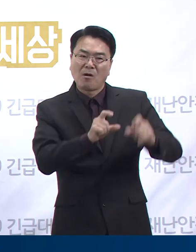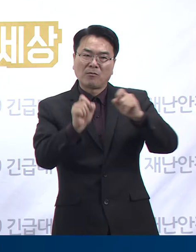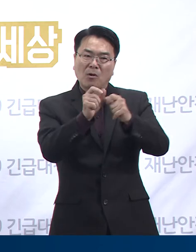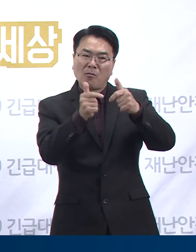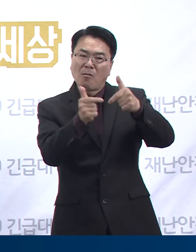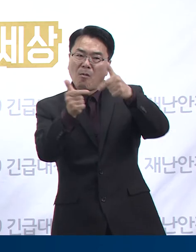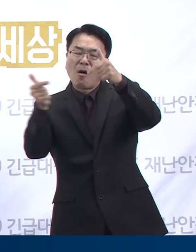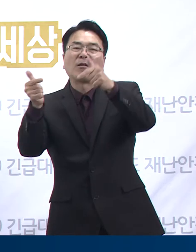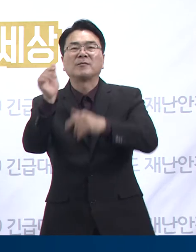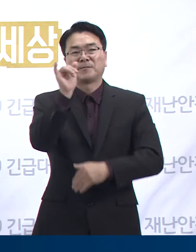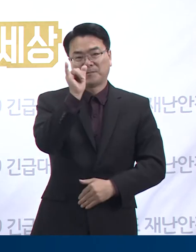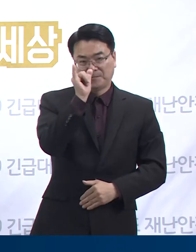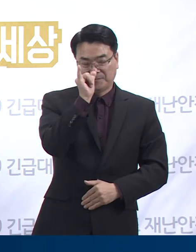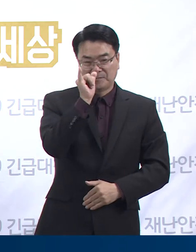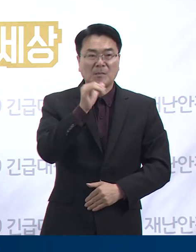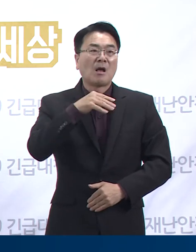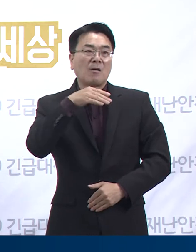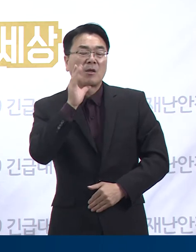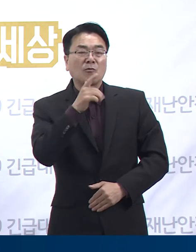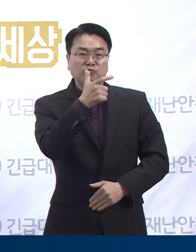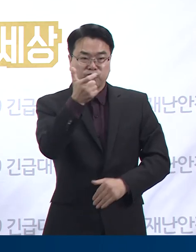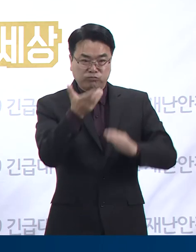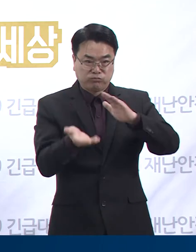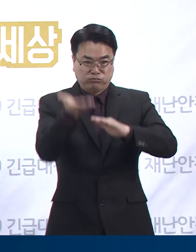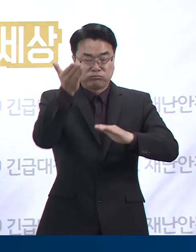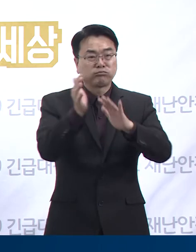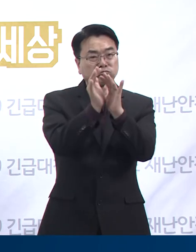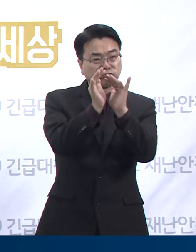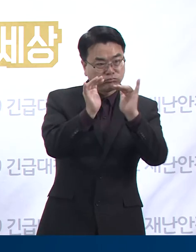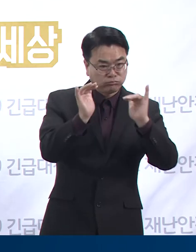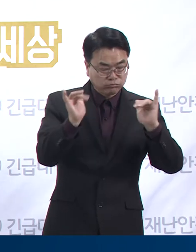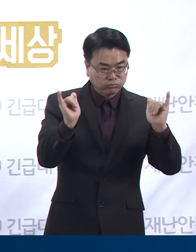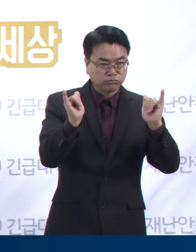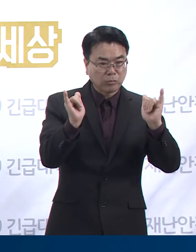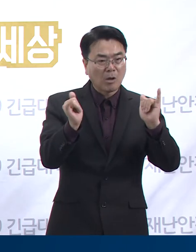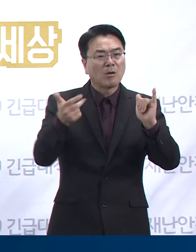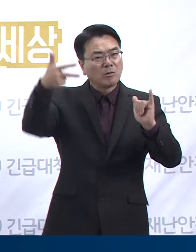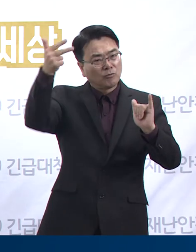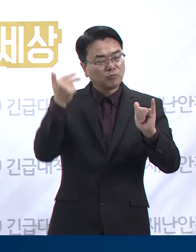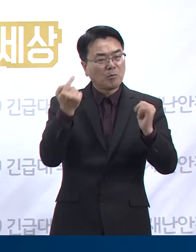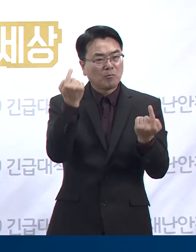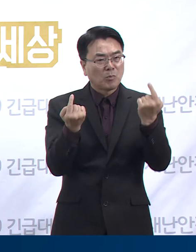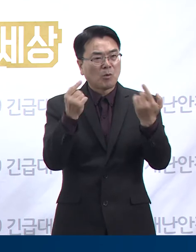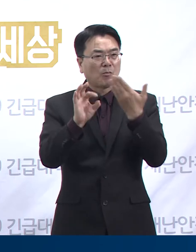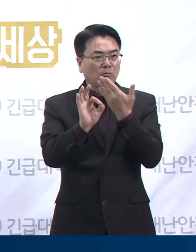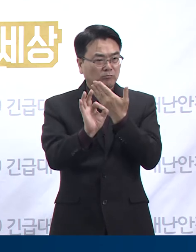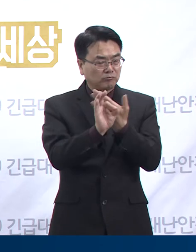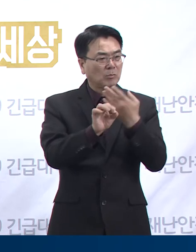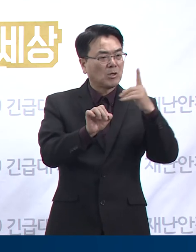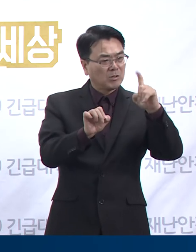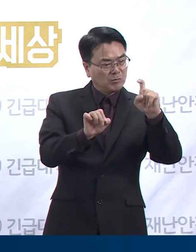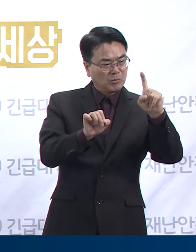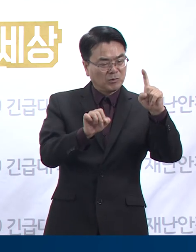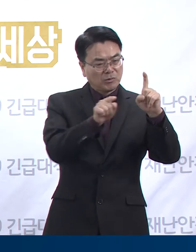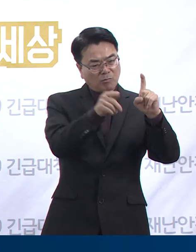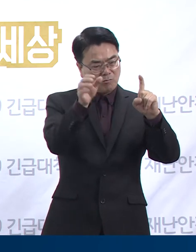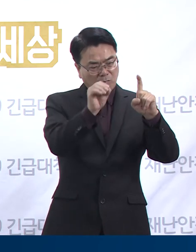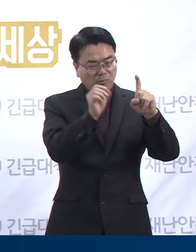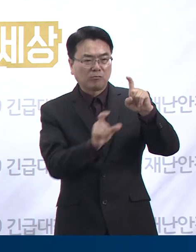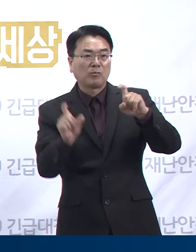349명의 확진자 중 60대 이상의 연령 비율은 35.5%로 그 전 1주 대비 11.9%포인트 높아졌고